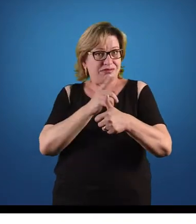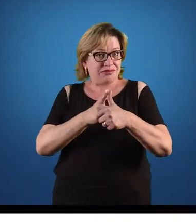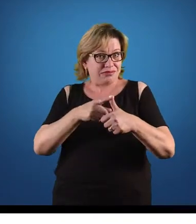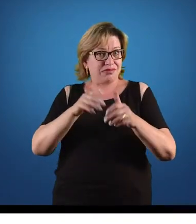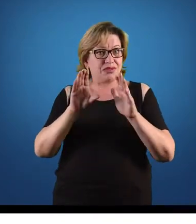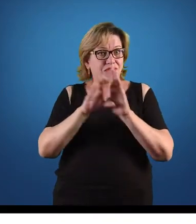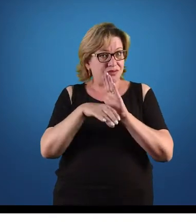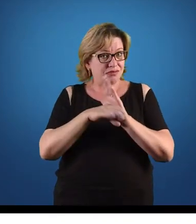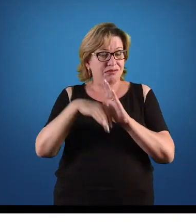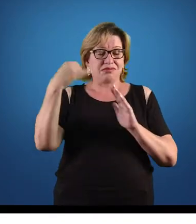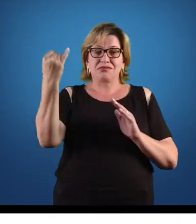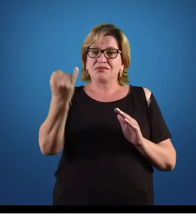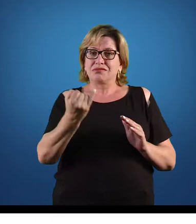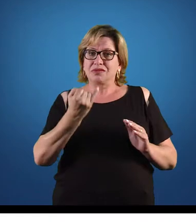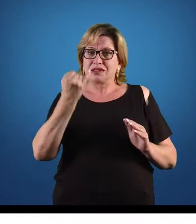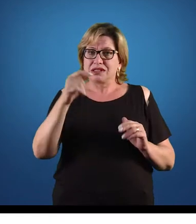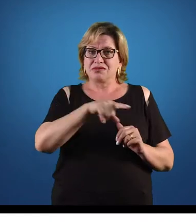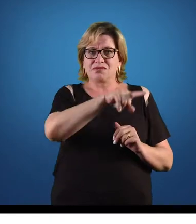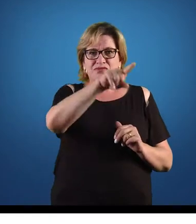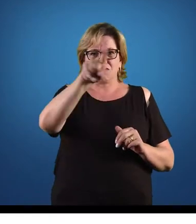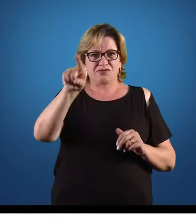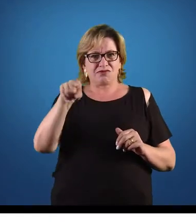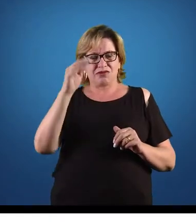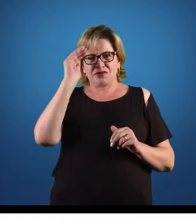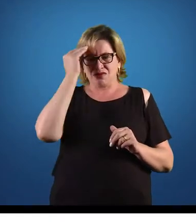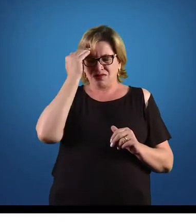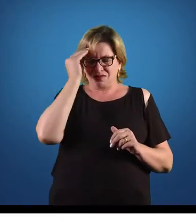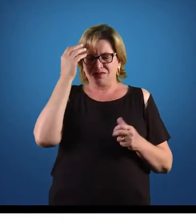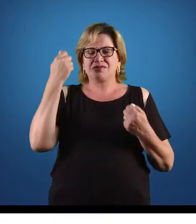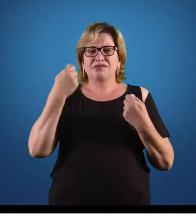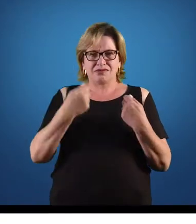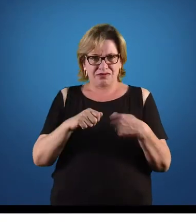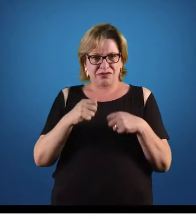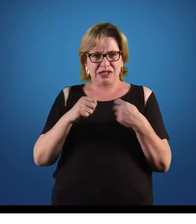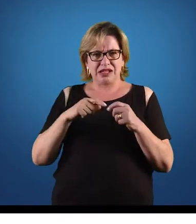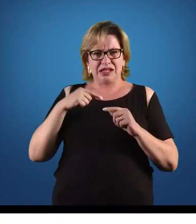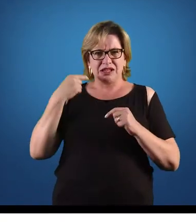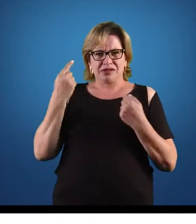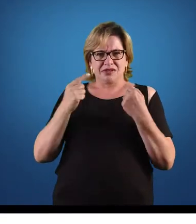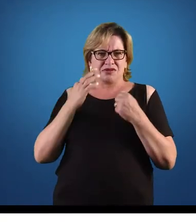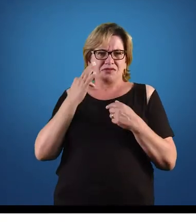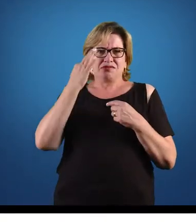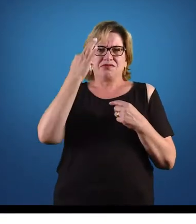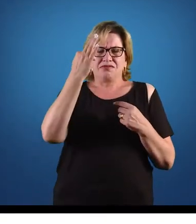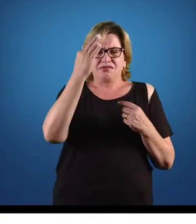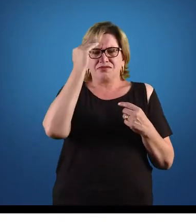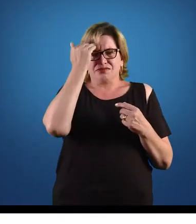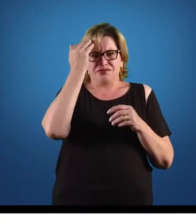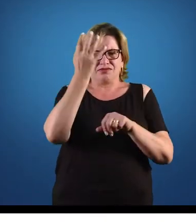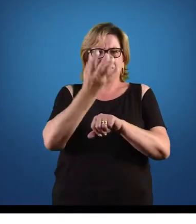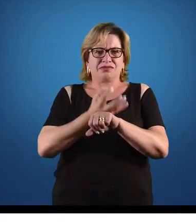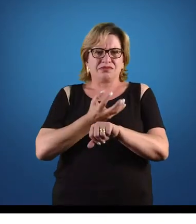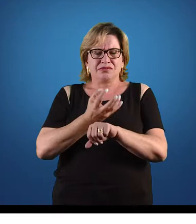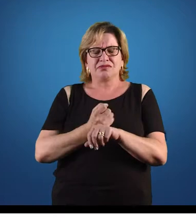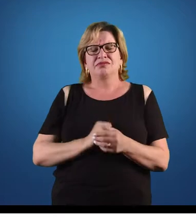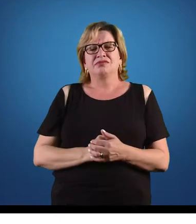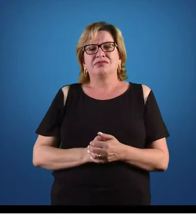conceito importante que vocês precisam compreender para o entendimento da disciplina.